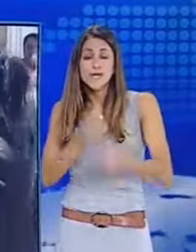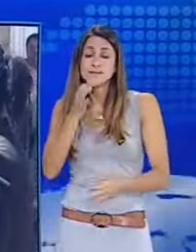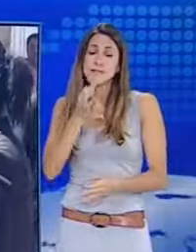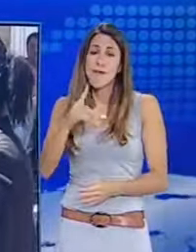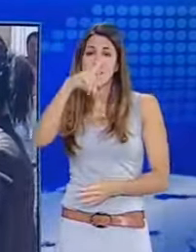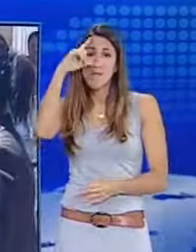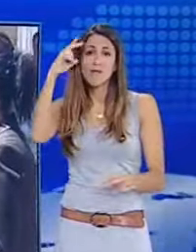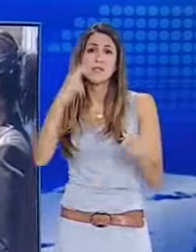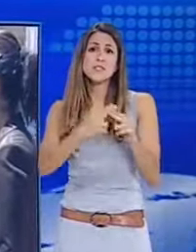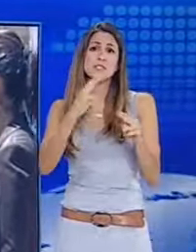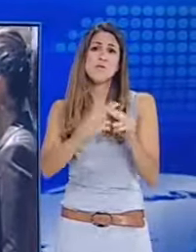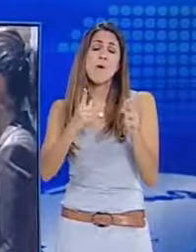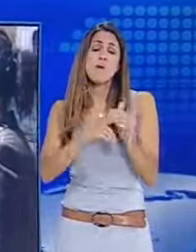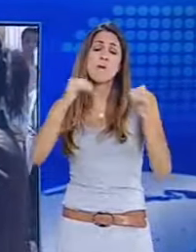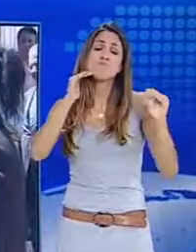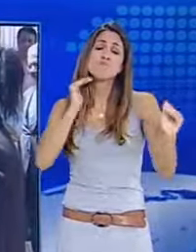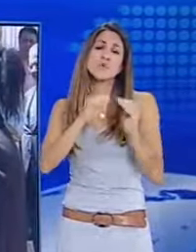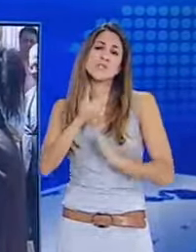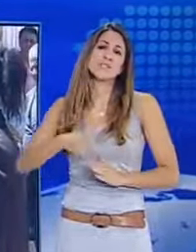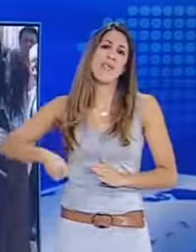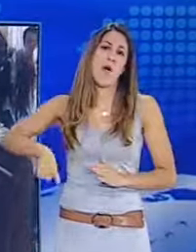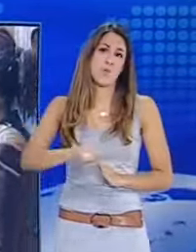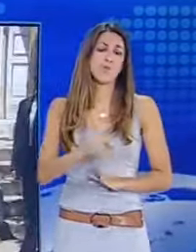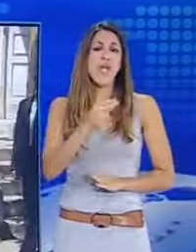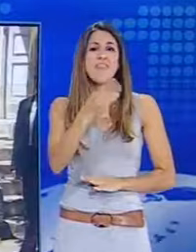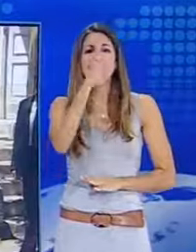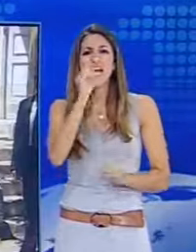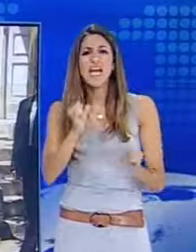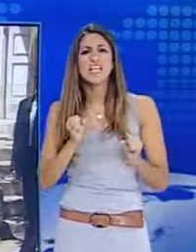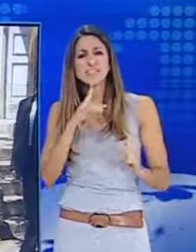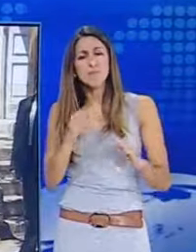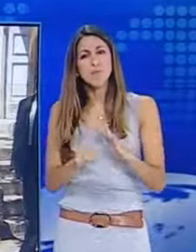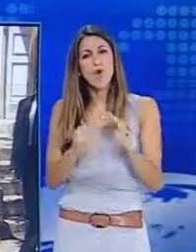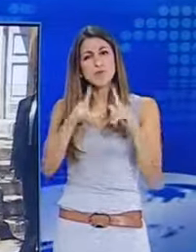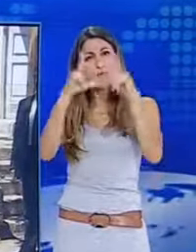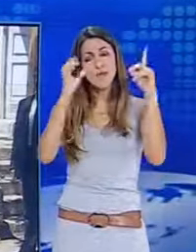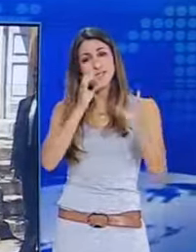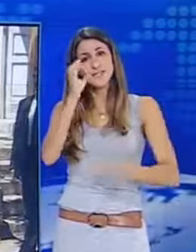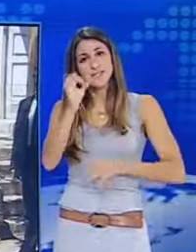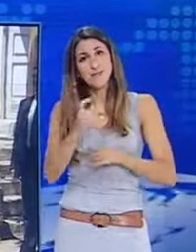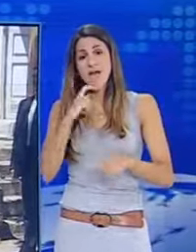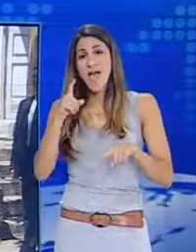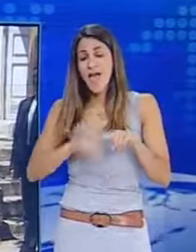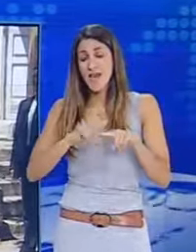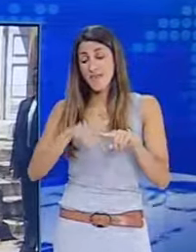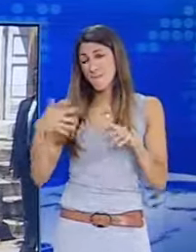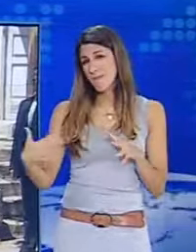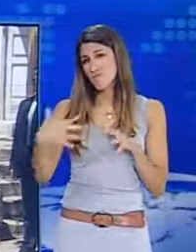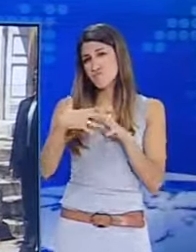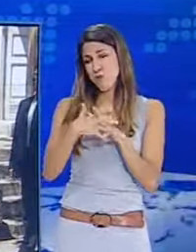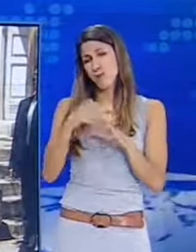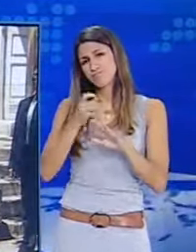προστασία και ευάθηση. Εστιάζοντας ειδικότερα στην οικονομική κρίση, ο κύριος Παπούλιας επισημαίνει πως η ανωδική πορεία της περιόβου της